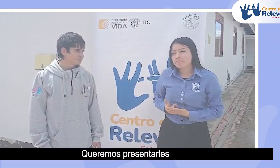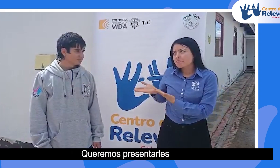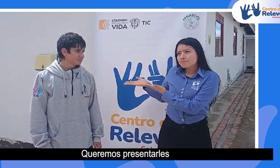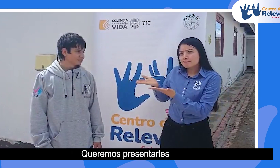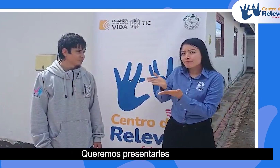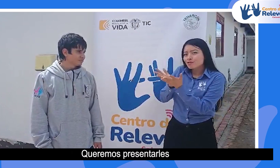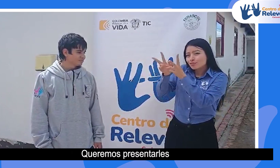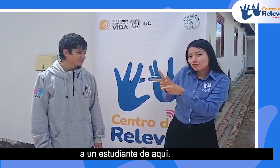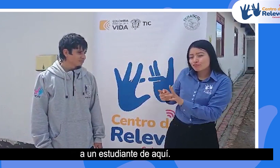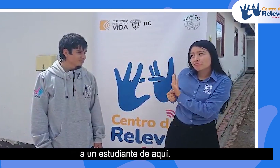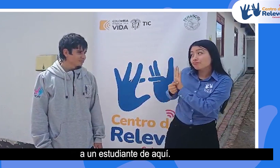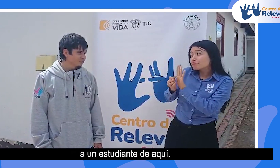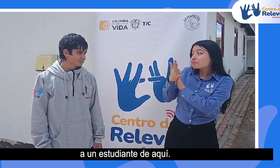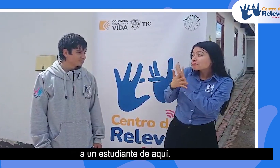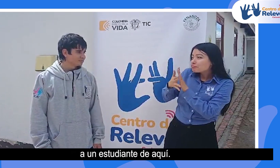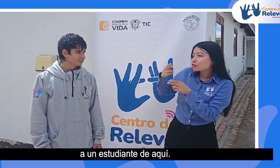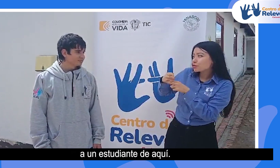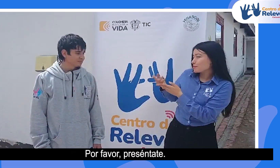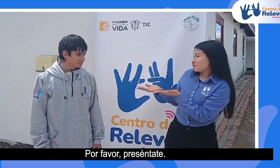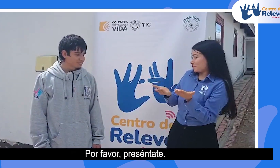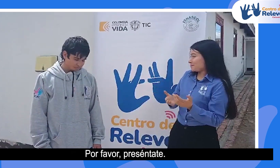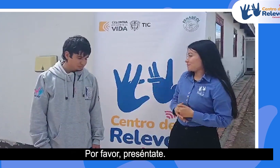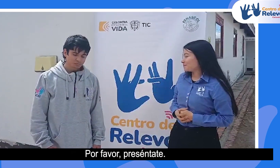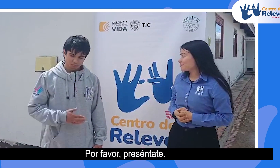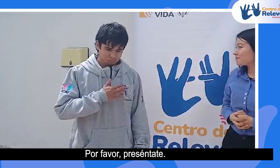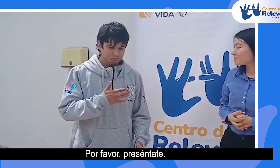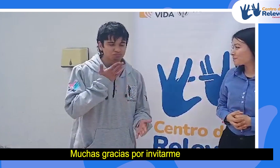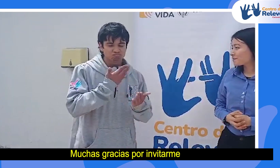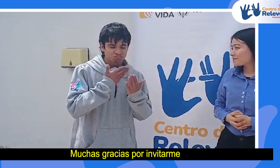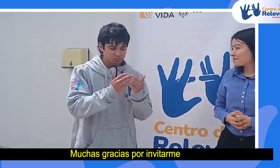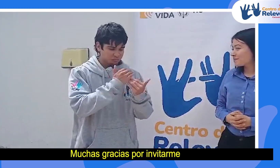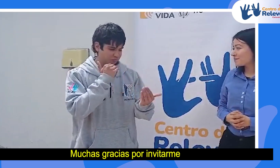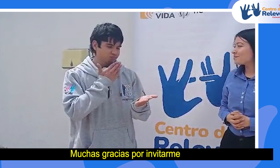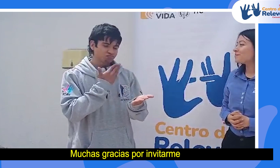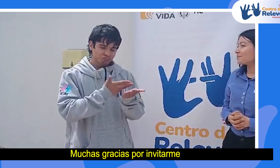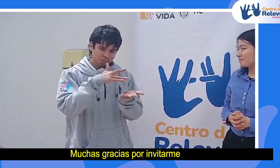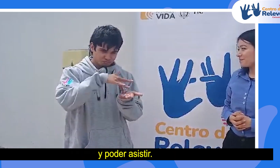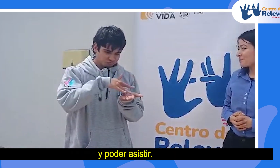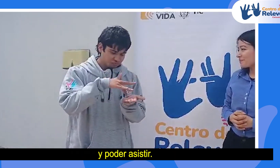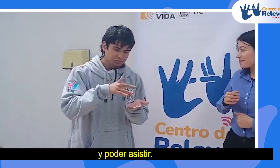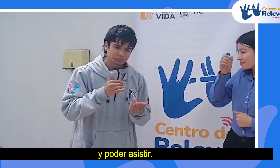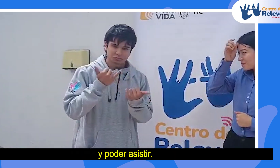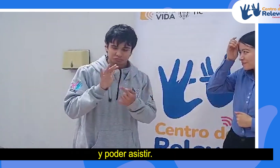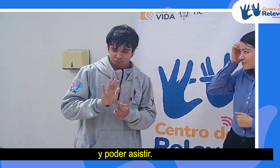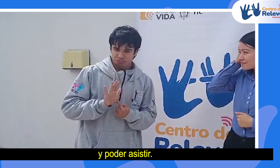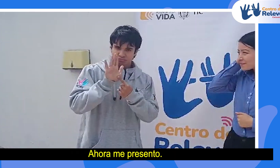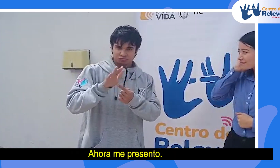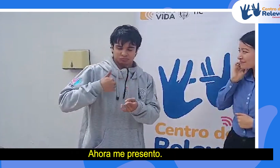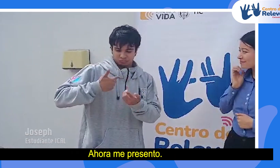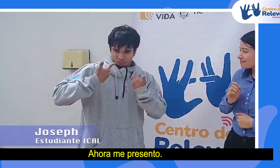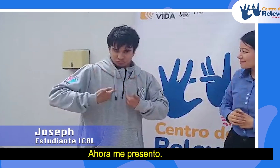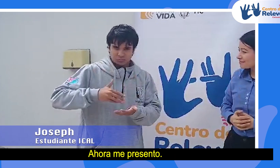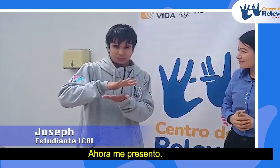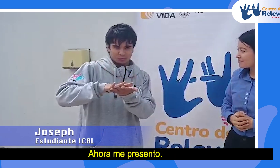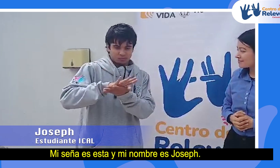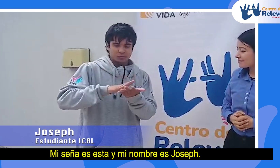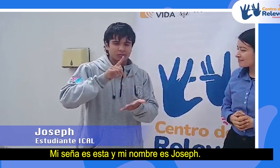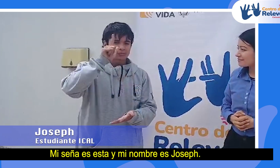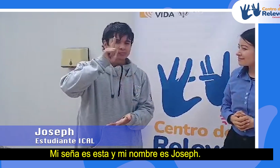Queremos presentarles a un estudiante de aquí, por favor, preséntate. Muchas gracias por invitarme y poder asistir, ahora me presento, mi seña es